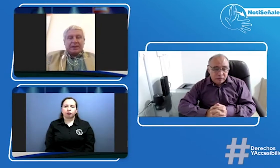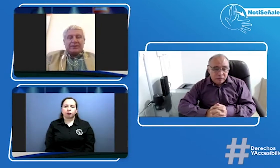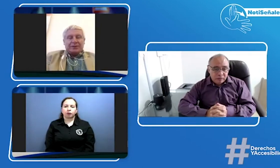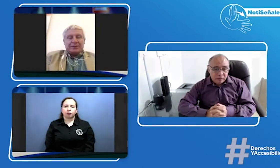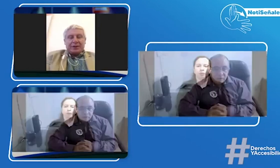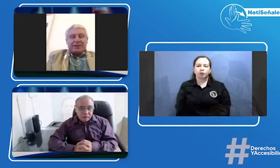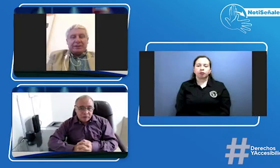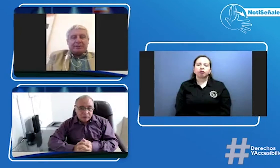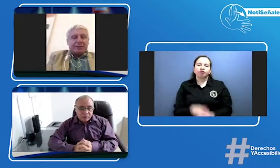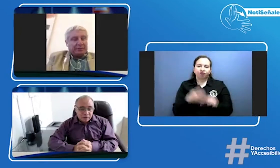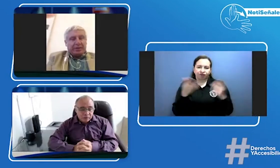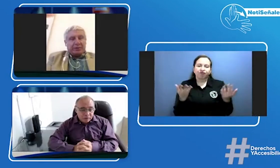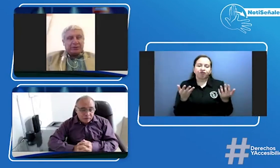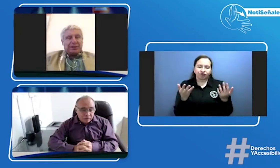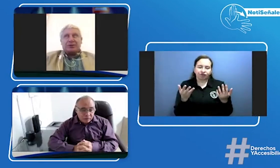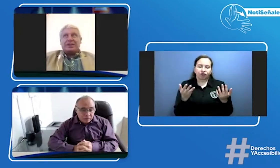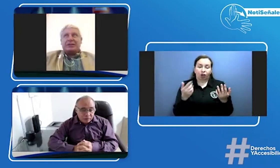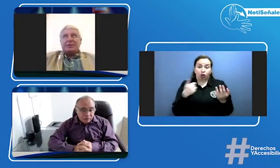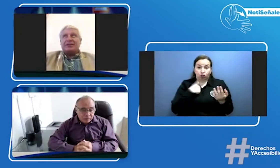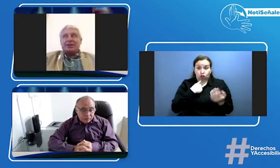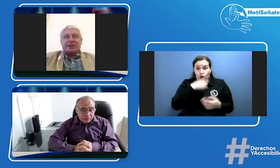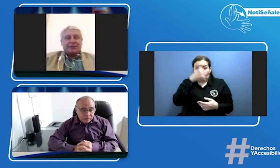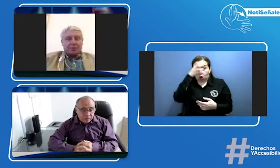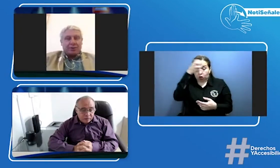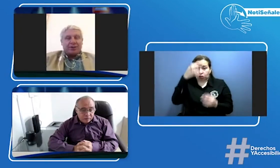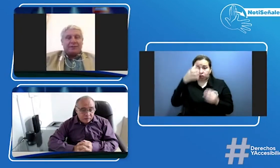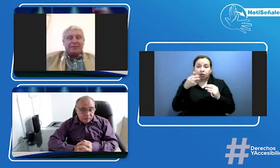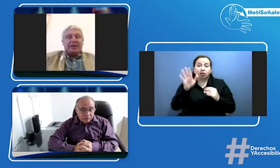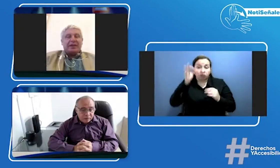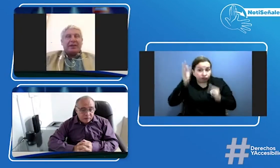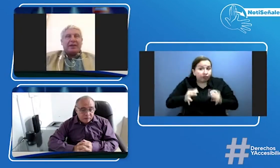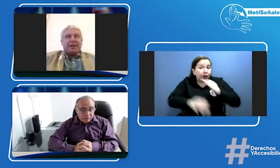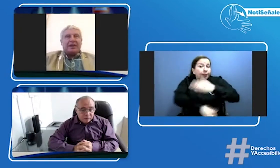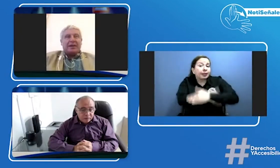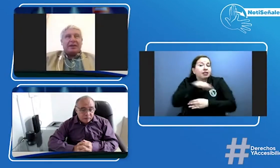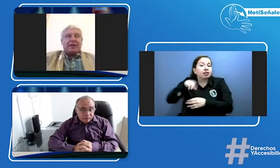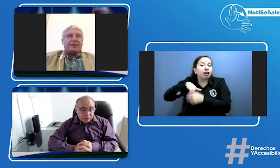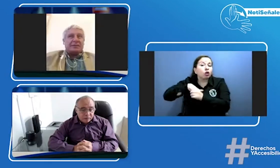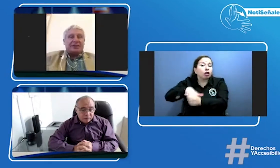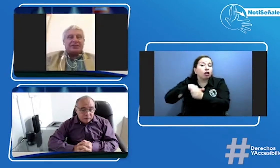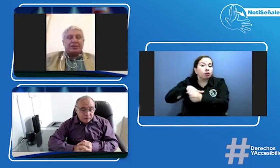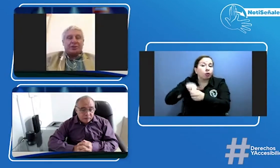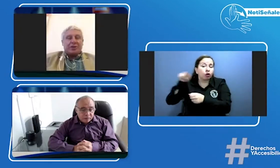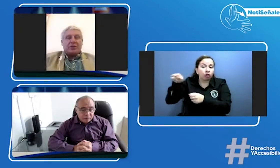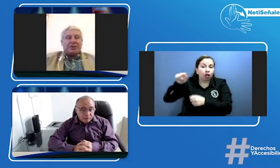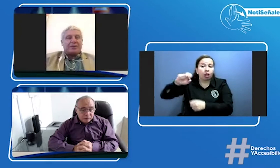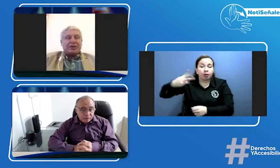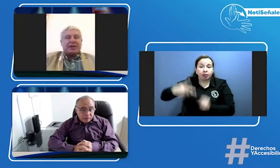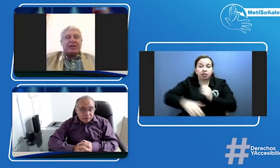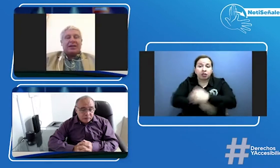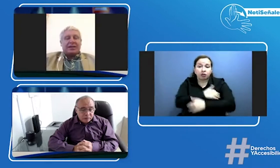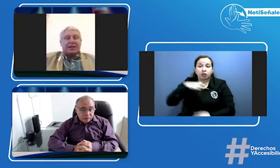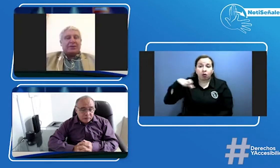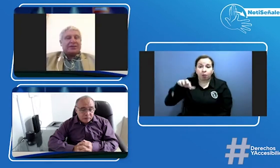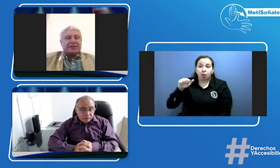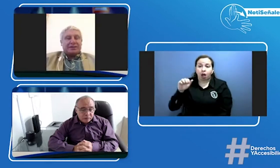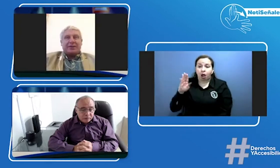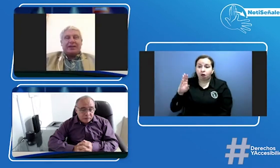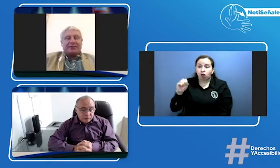efectivamente en mi concepto es el Ministerio del Transporte el Viceministro el doctor Pagón es una persona que era muy receptiva a ese